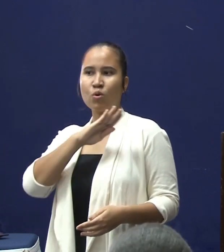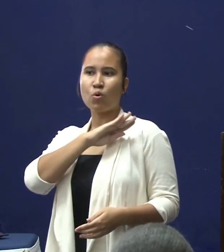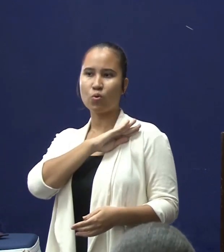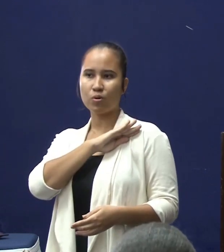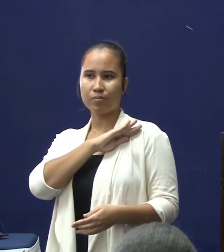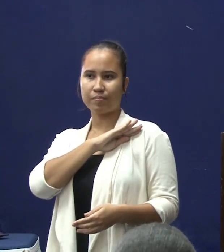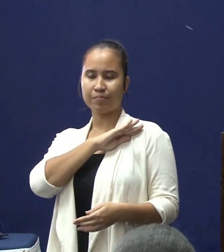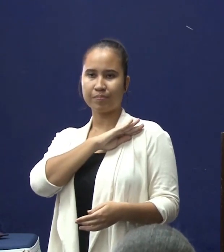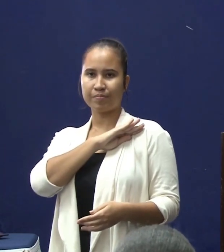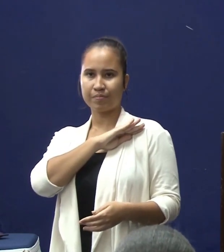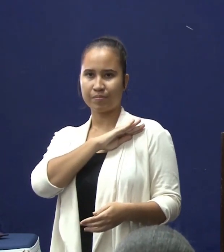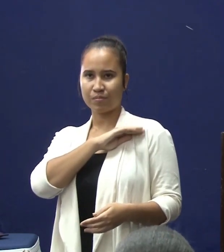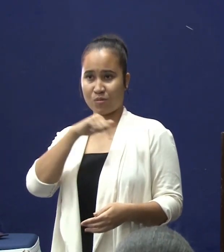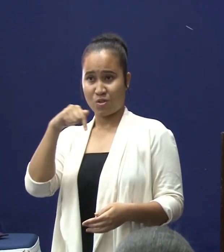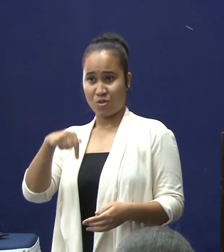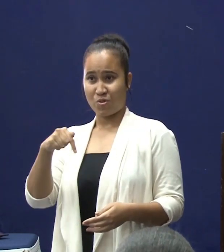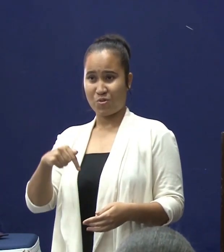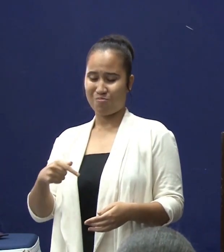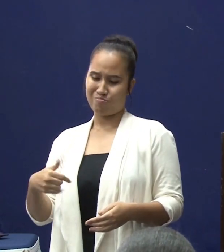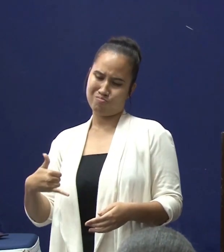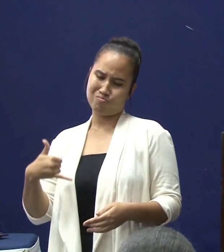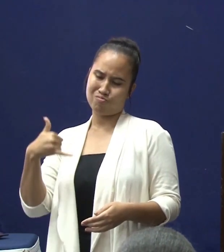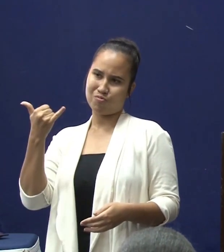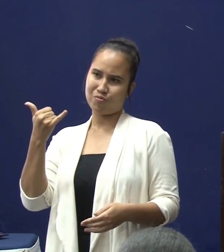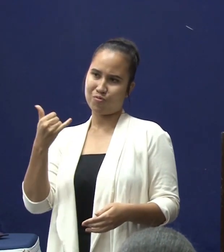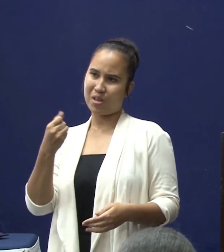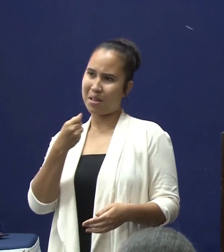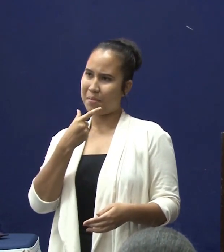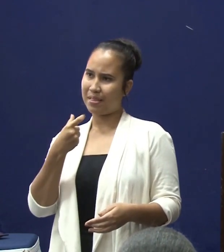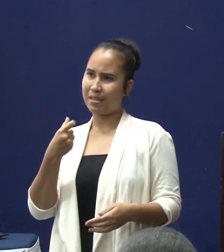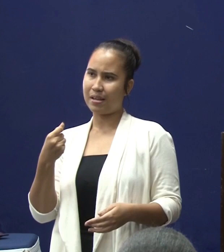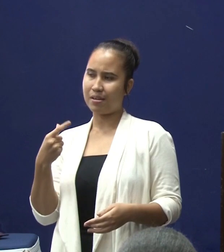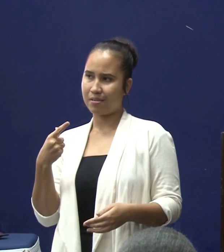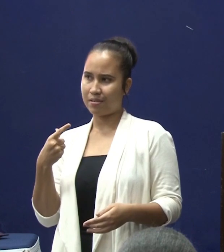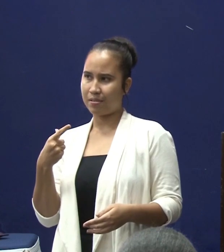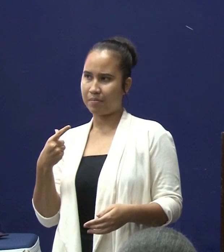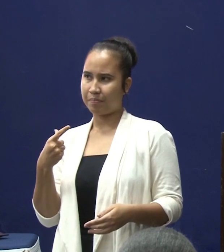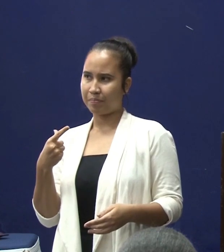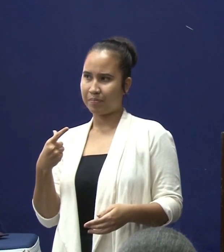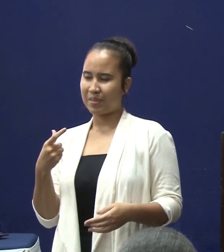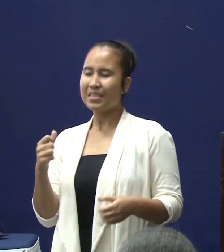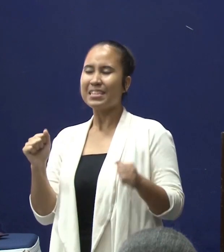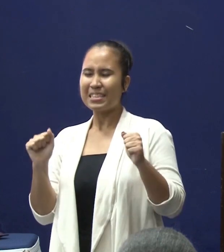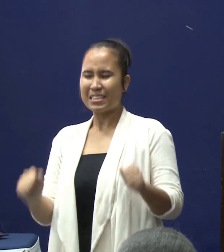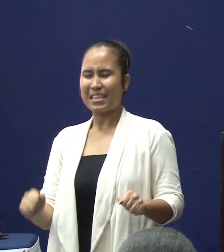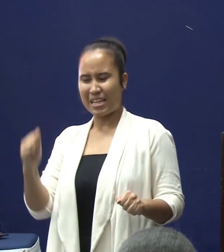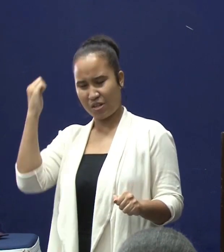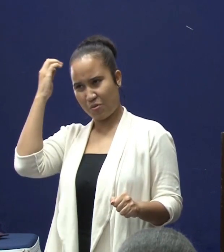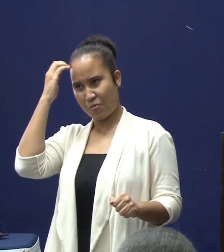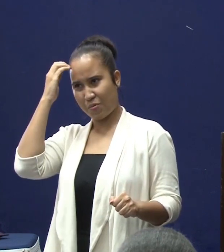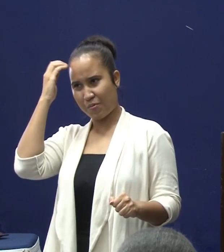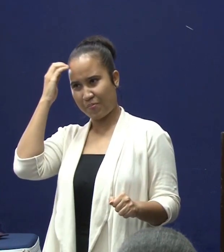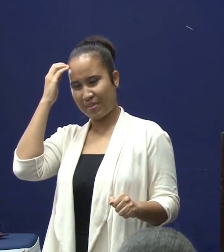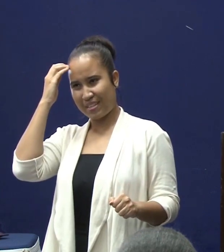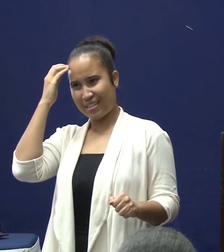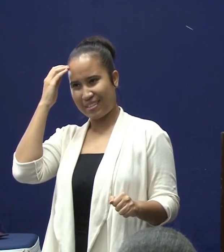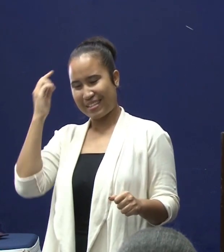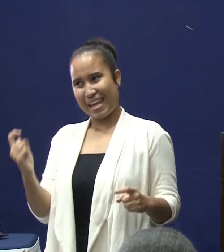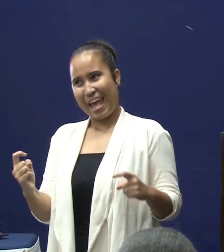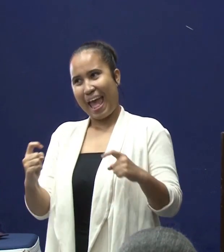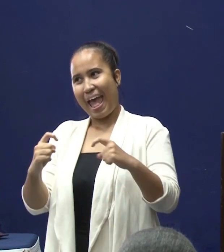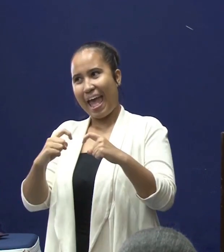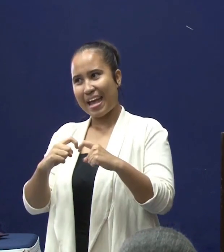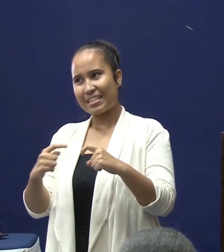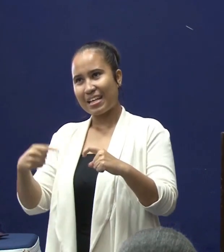Er zijn inmiddels een aantal middelen waarvan men vrij zeker weet dat ze geen additioneel